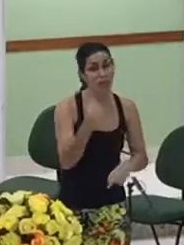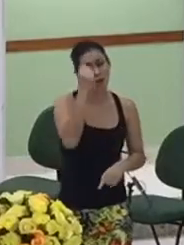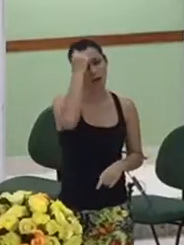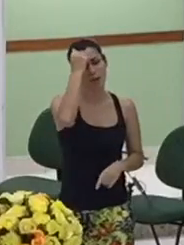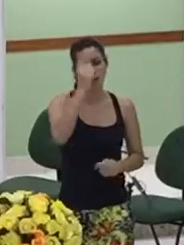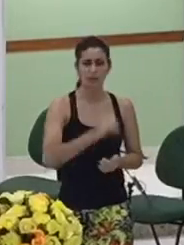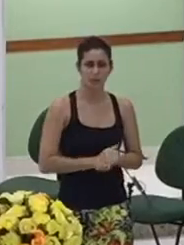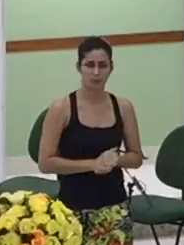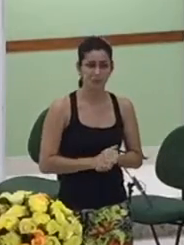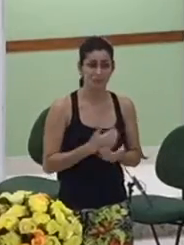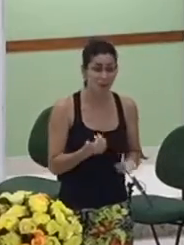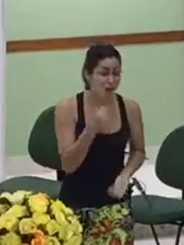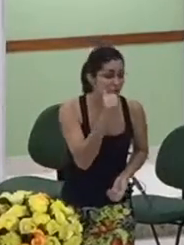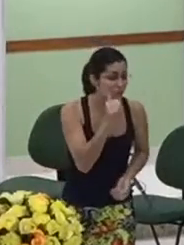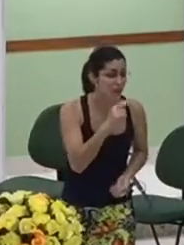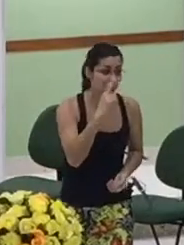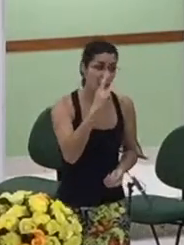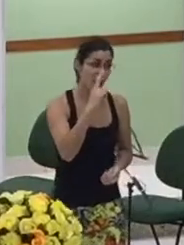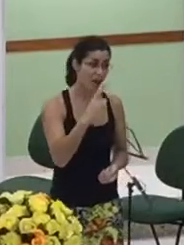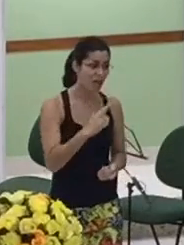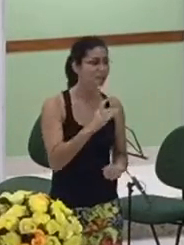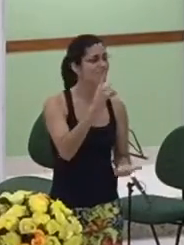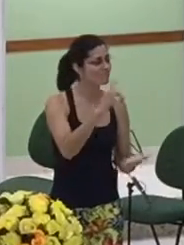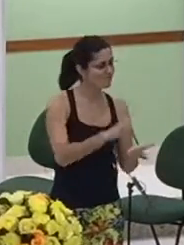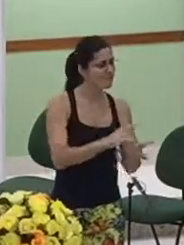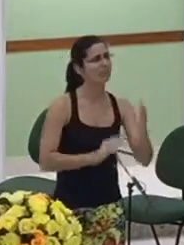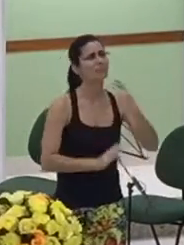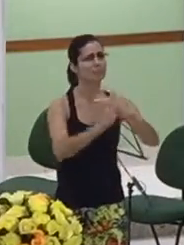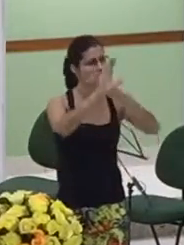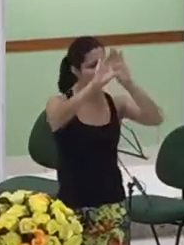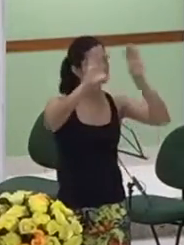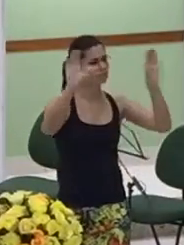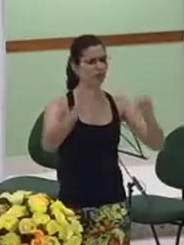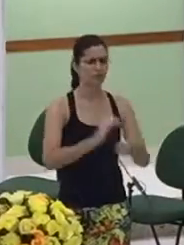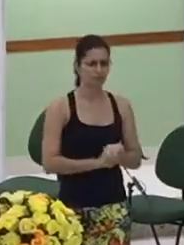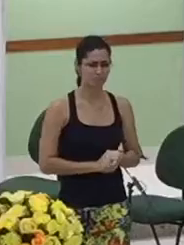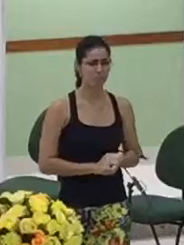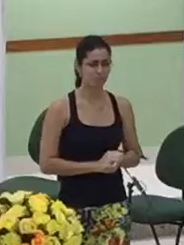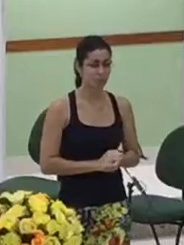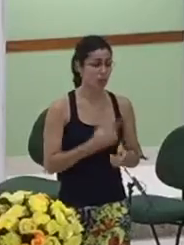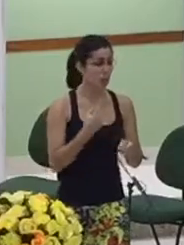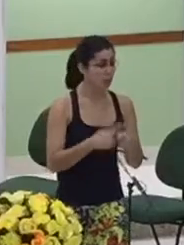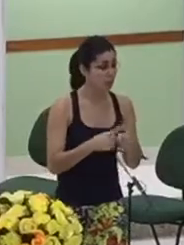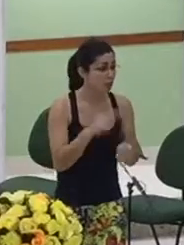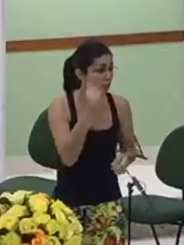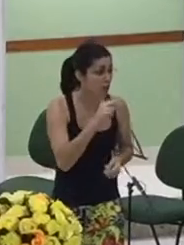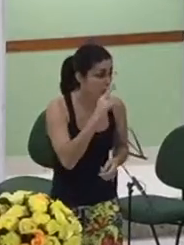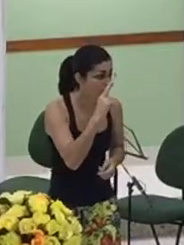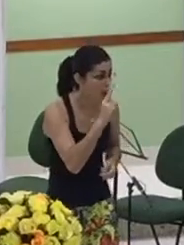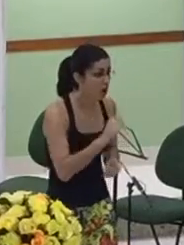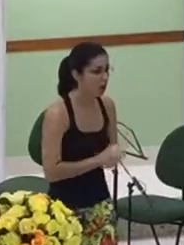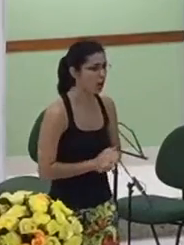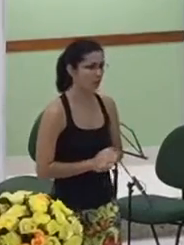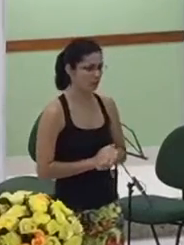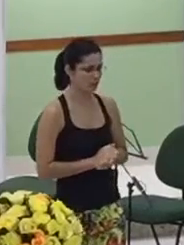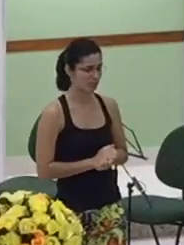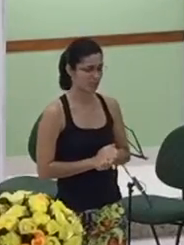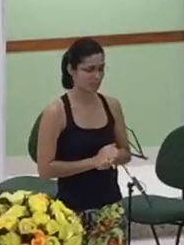porque por ela foi preparada o caminho do Senhor ela de mulher imoral passa a ser uma